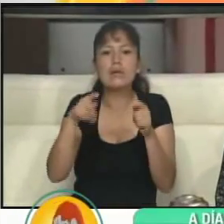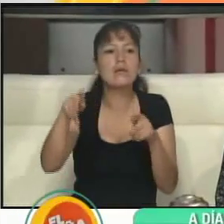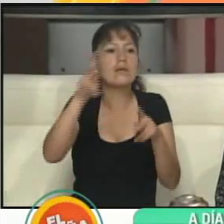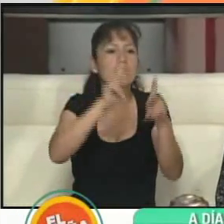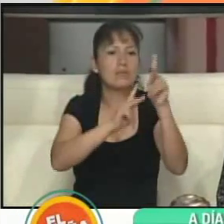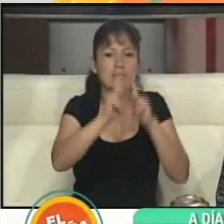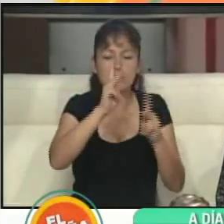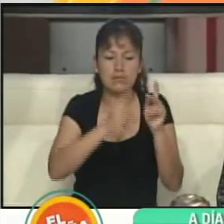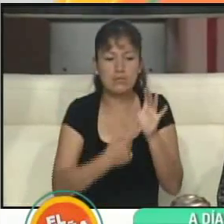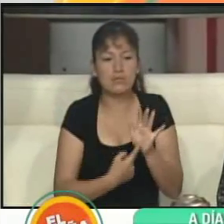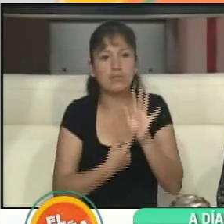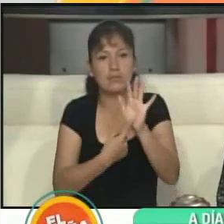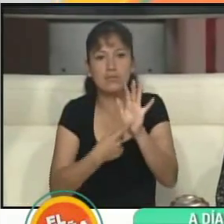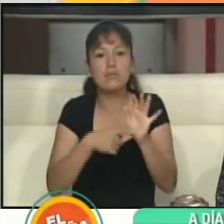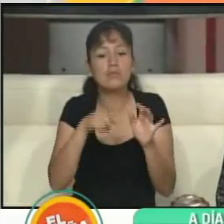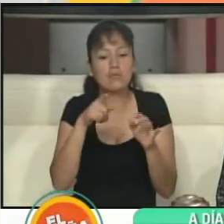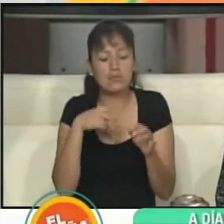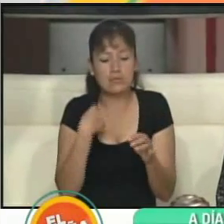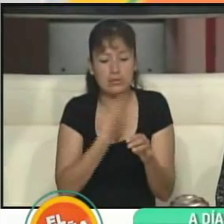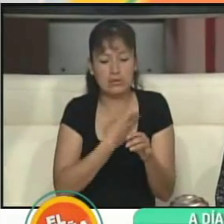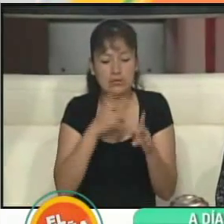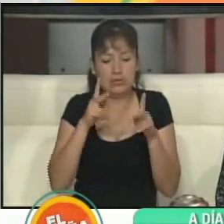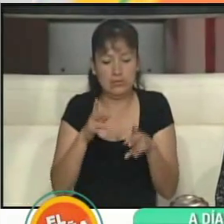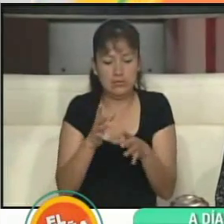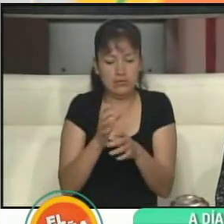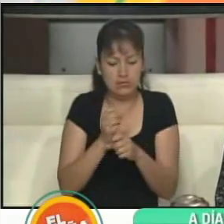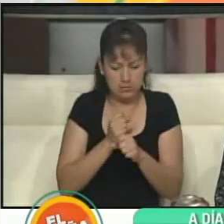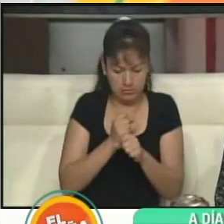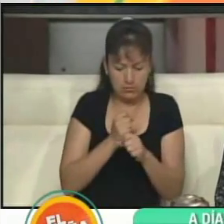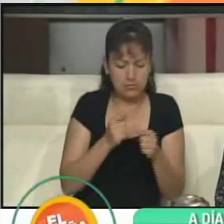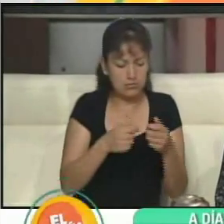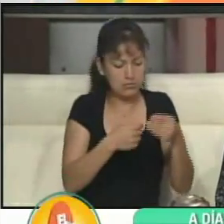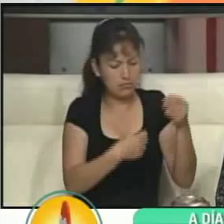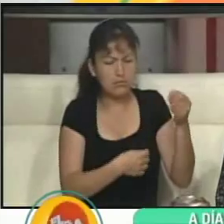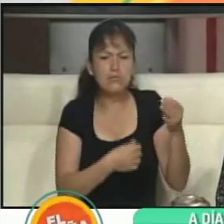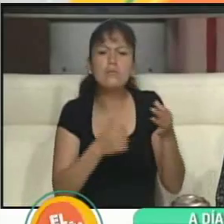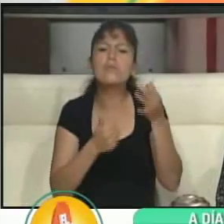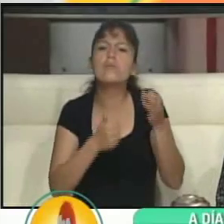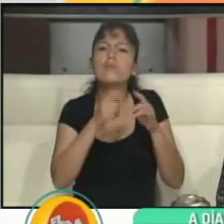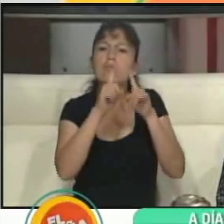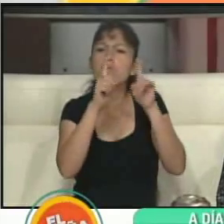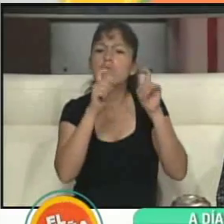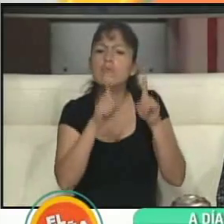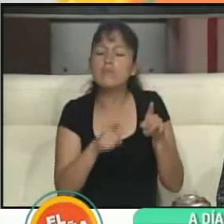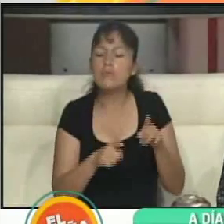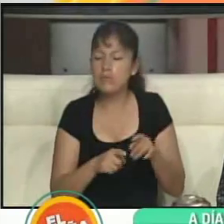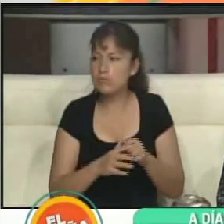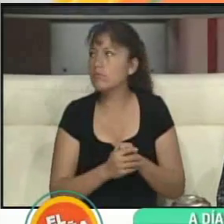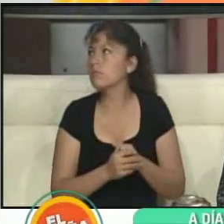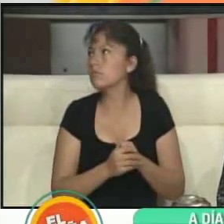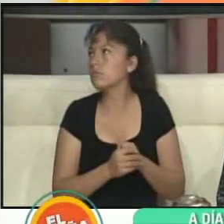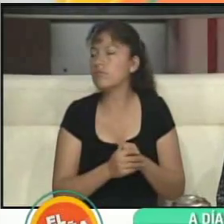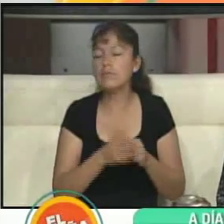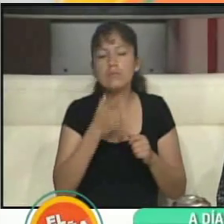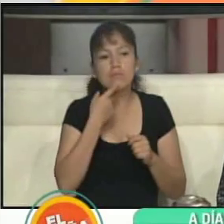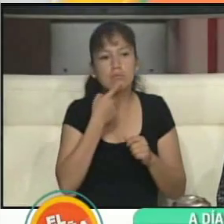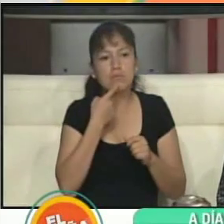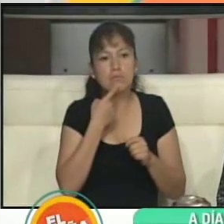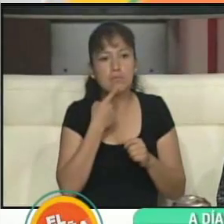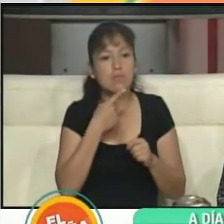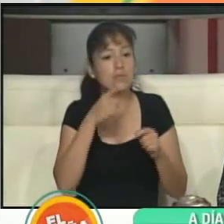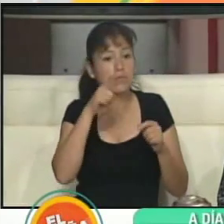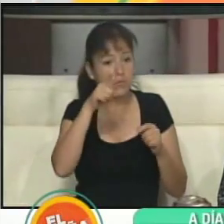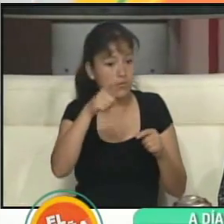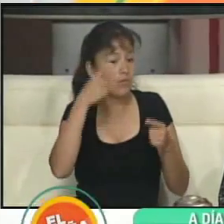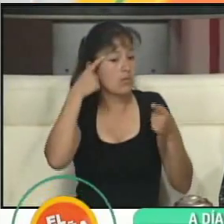esta papeleta es la que va a recibir generalmente. ¿Cuál es la pregunta que tiene ahí? Bueno. A ver, dice, ¿está